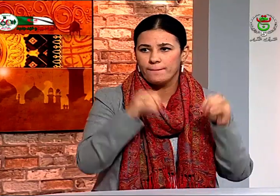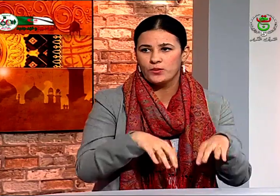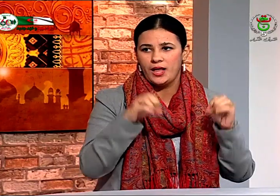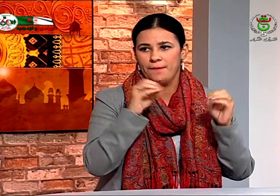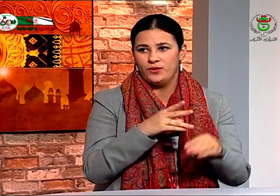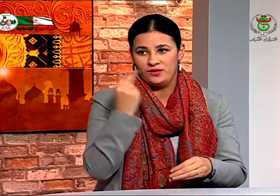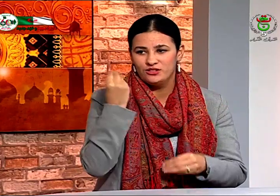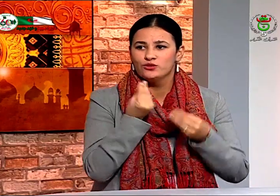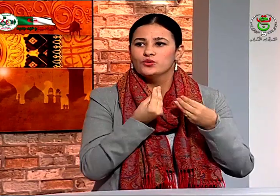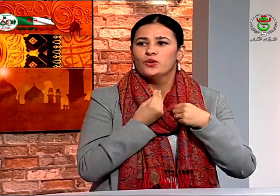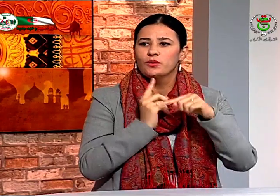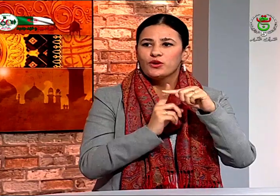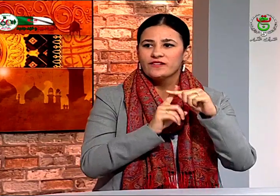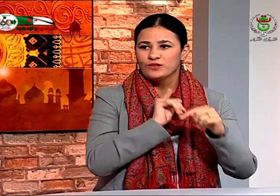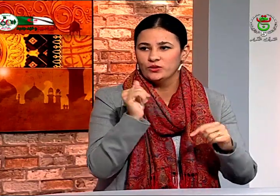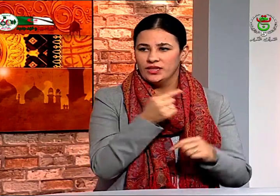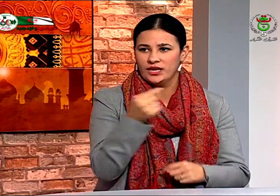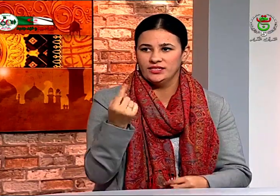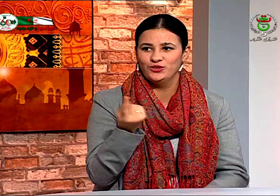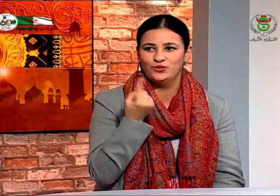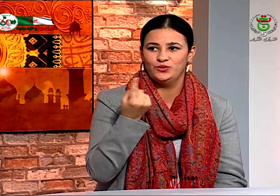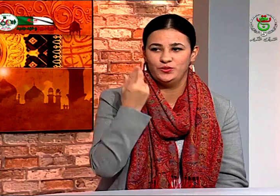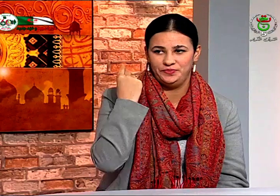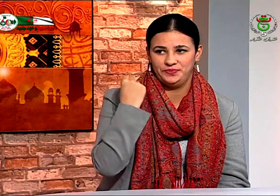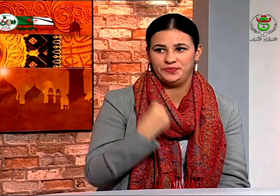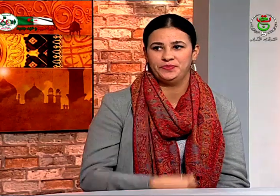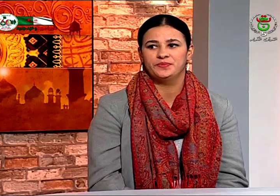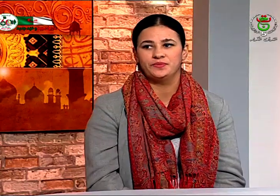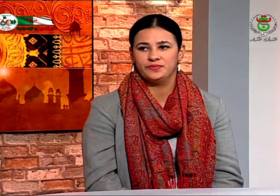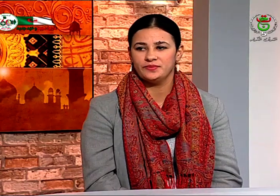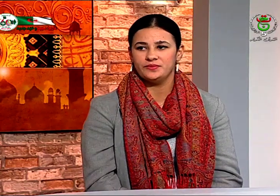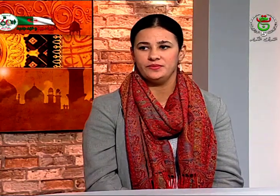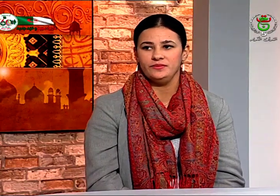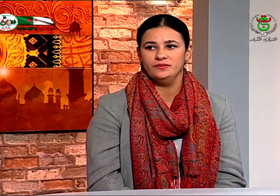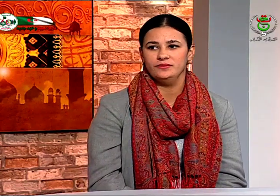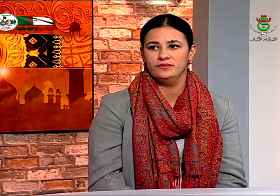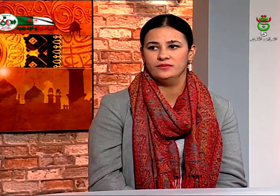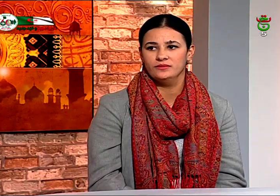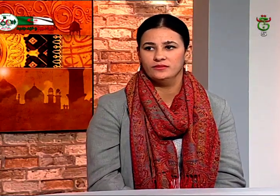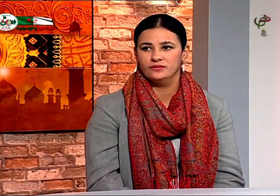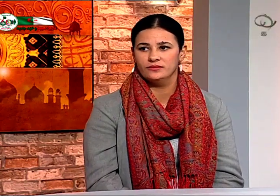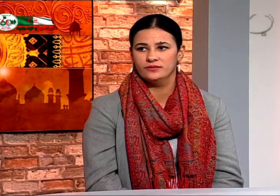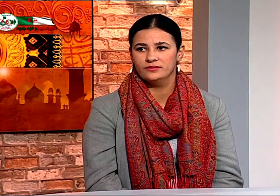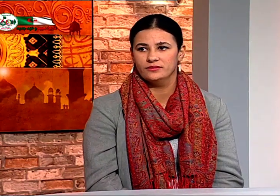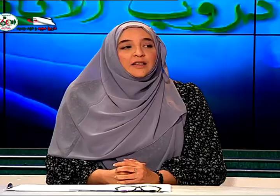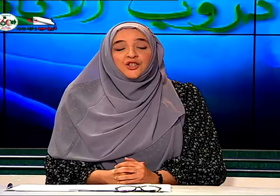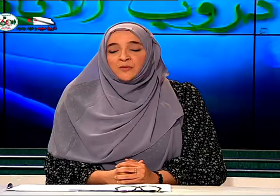خصوصية كل سم دائما نتعلق بالأمور الإيجابية